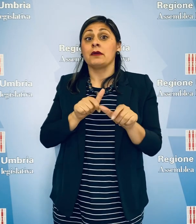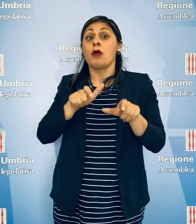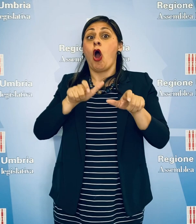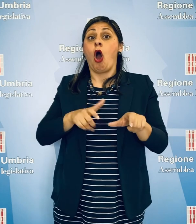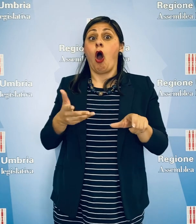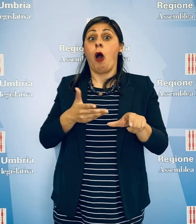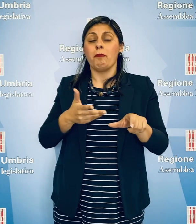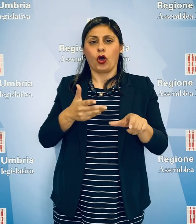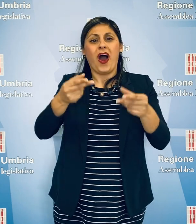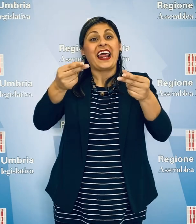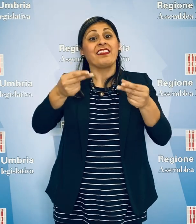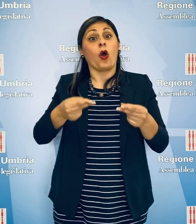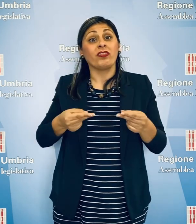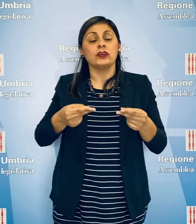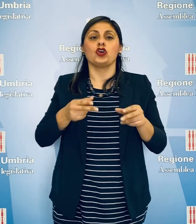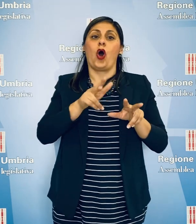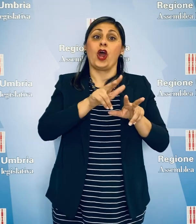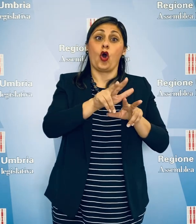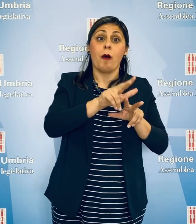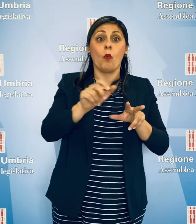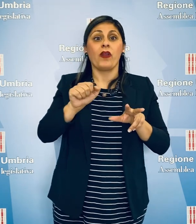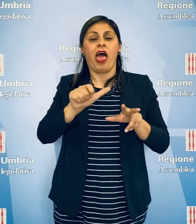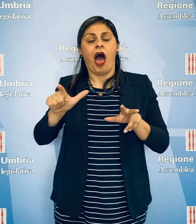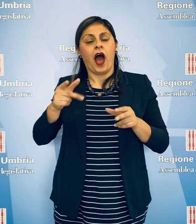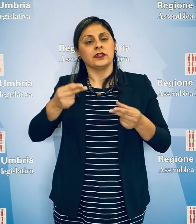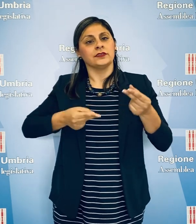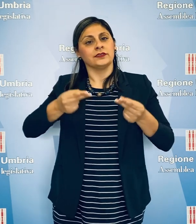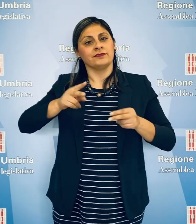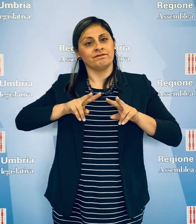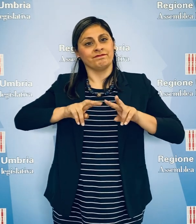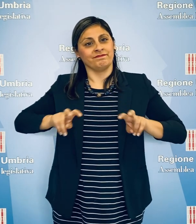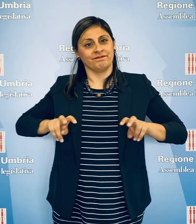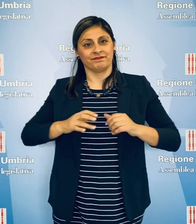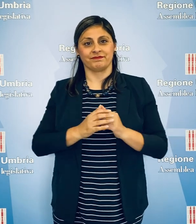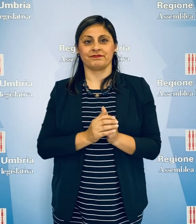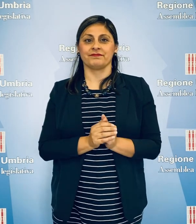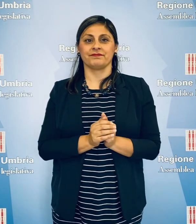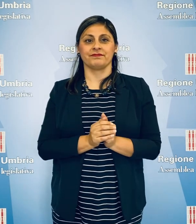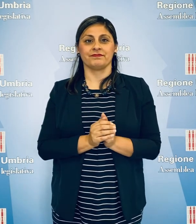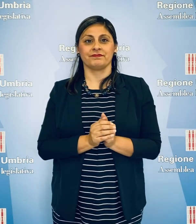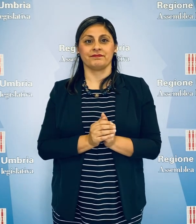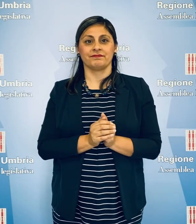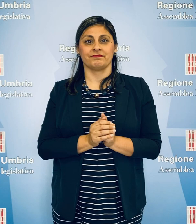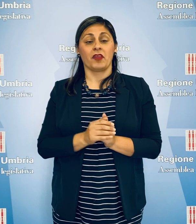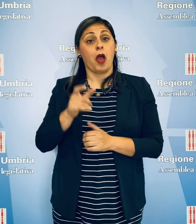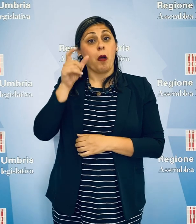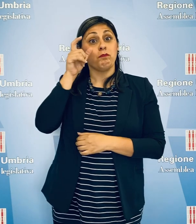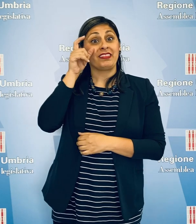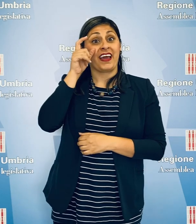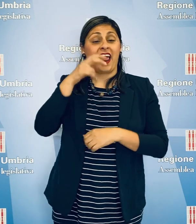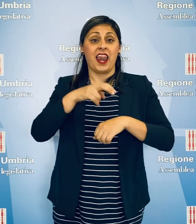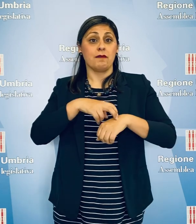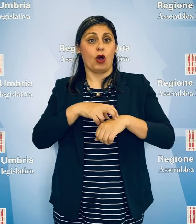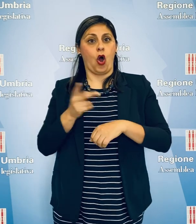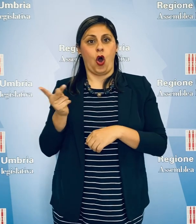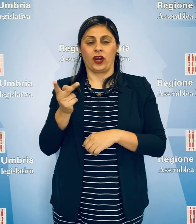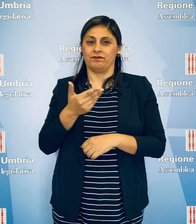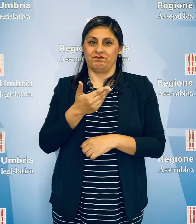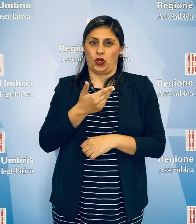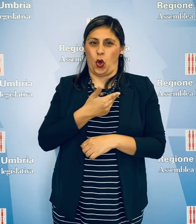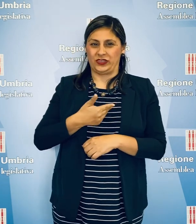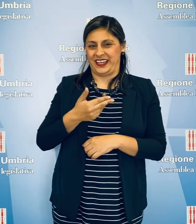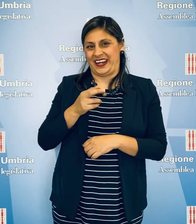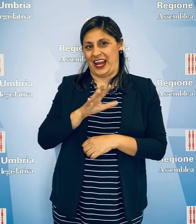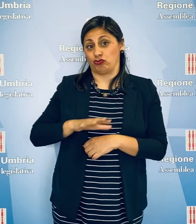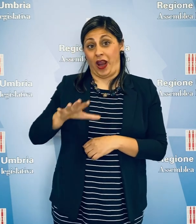della valutazione delle rendicontazioni di aziende e comuni. Michele Bettarelli e Tommaso Bori, consiglieri regionali